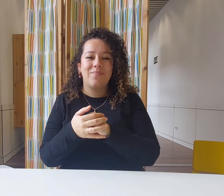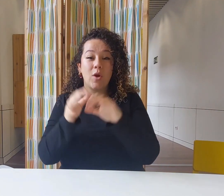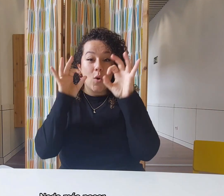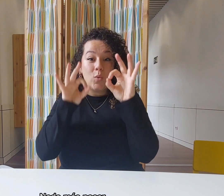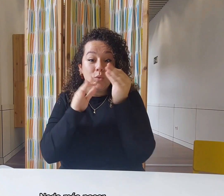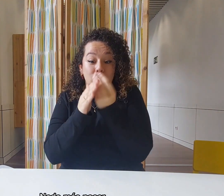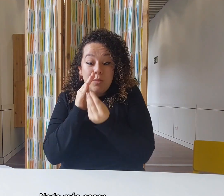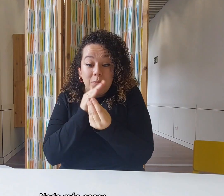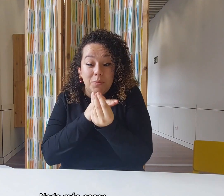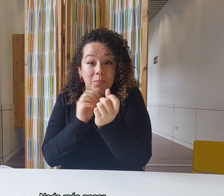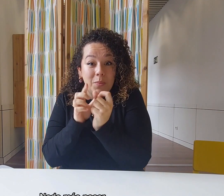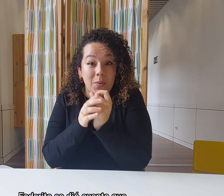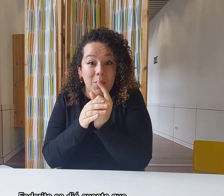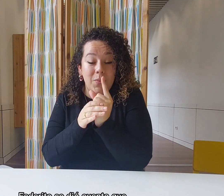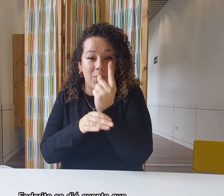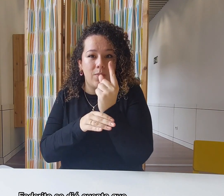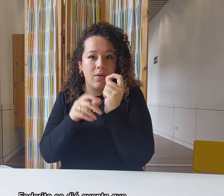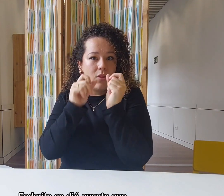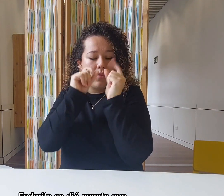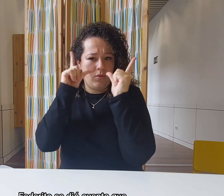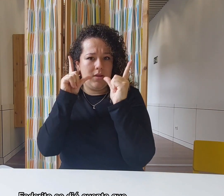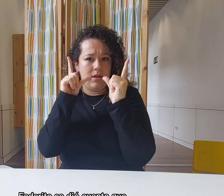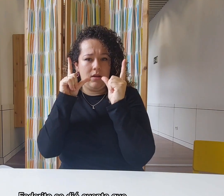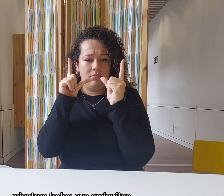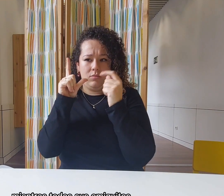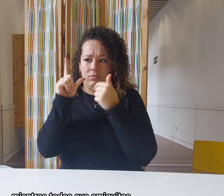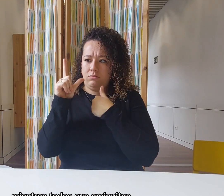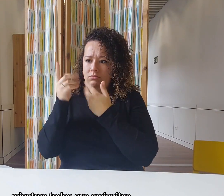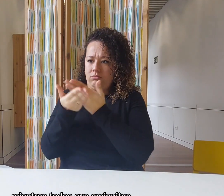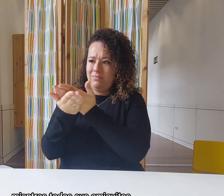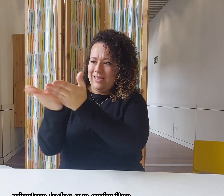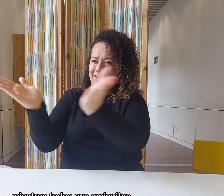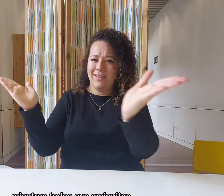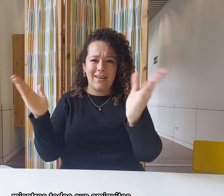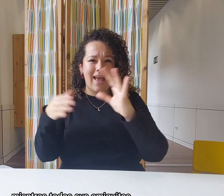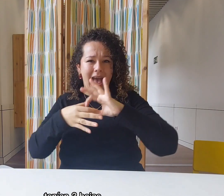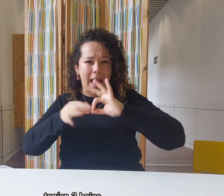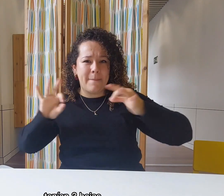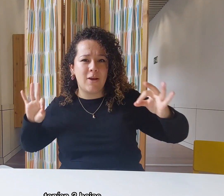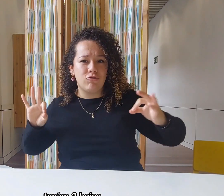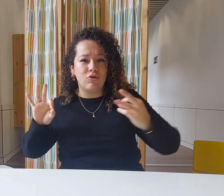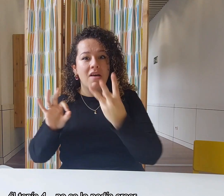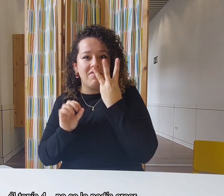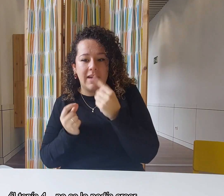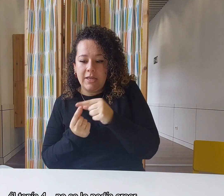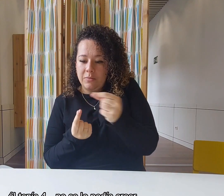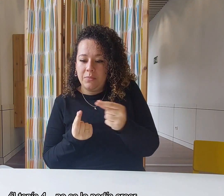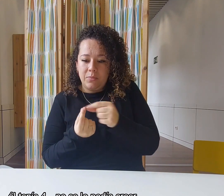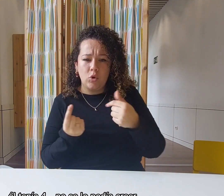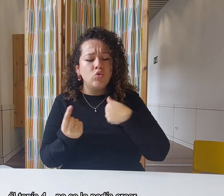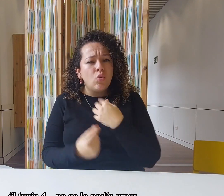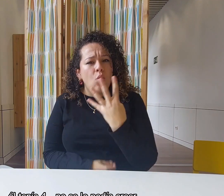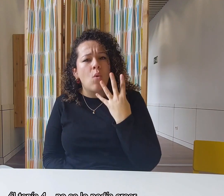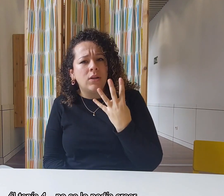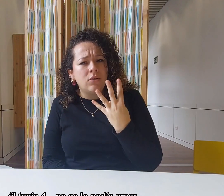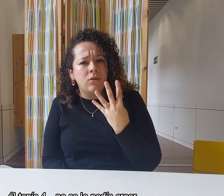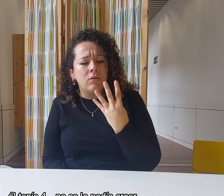Nada más nacer, Federito se dio cuenta que mientras todos sus amiguitos tenían tres hojas, él tenía cuatro. No se lo podía